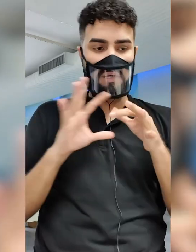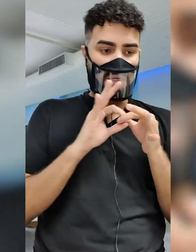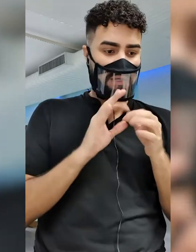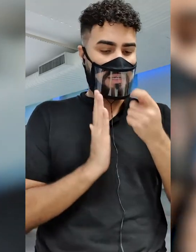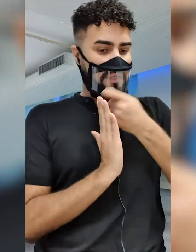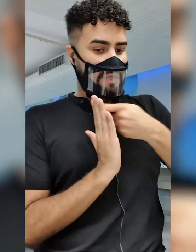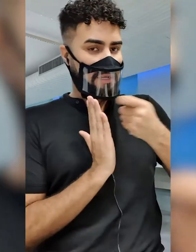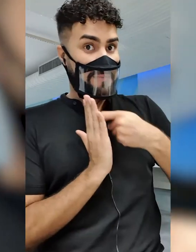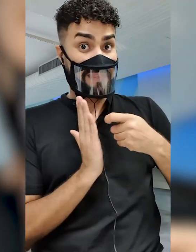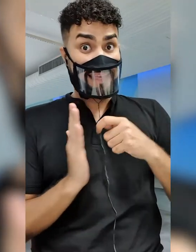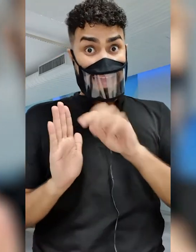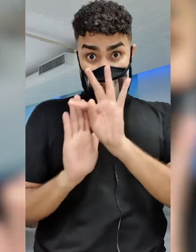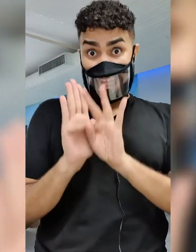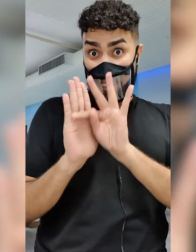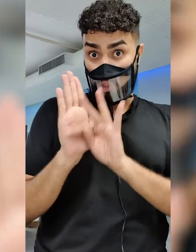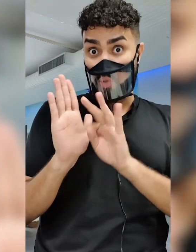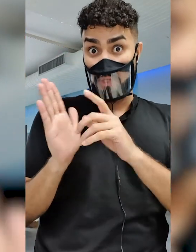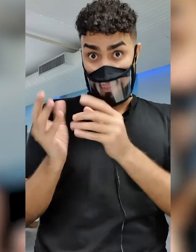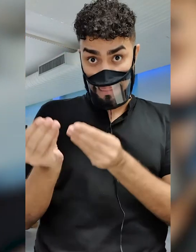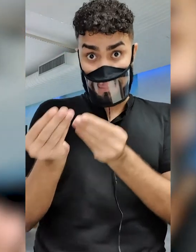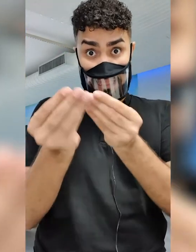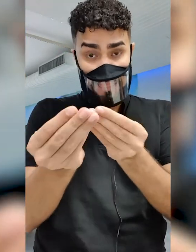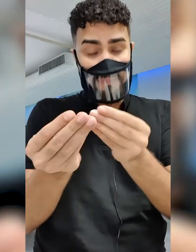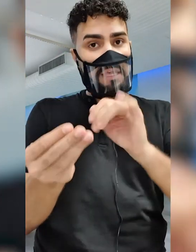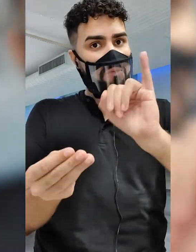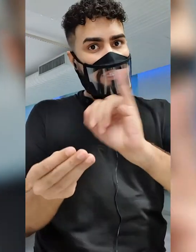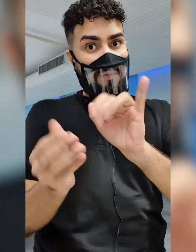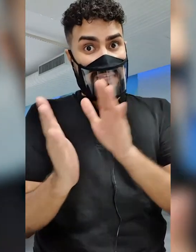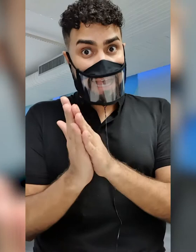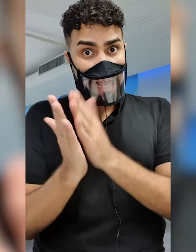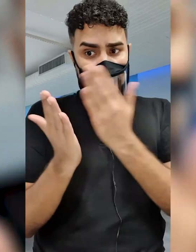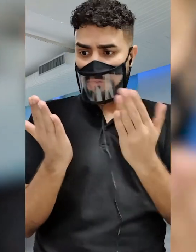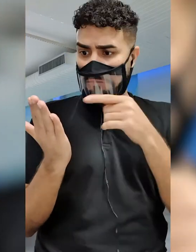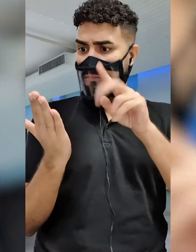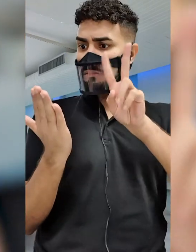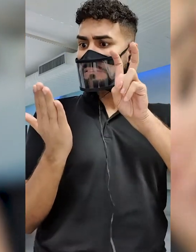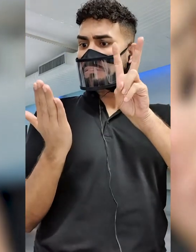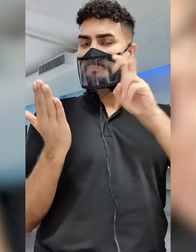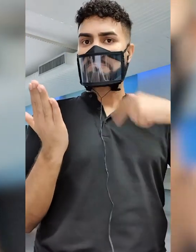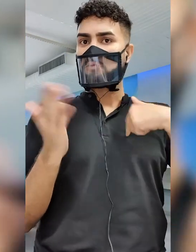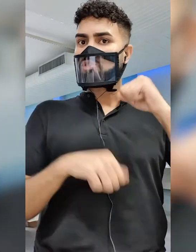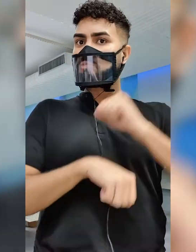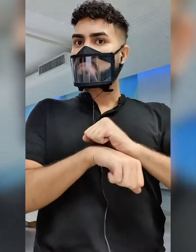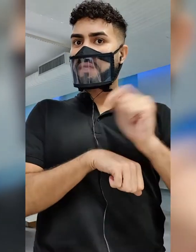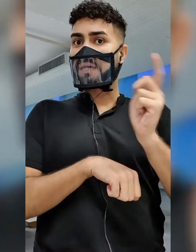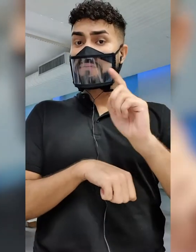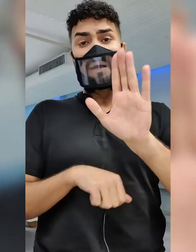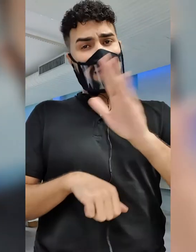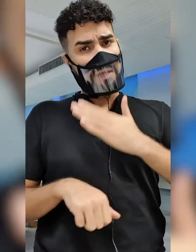importantíssimos para o aluno, na hora da prova, que abriu a prova, pegou um tema que ele não esperava,